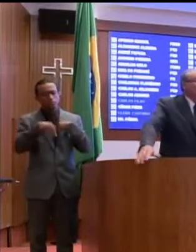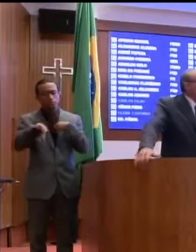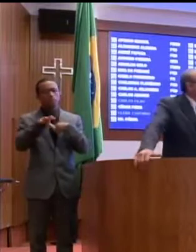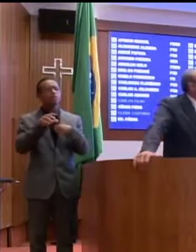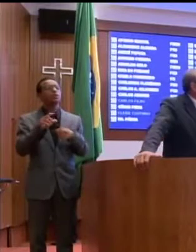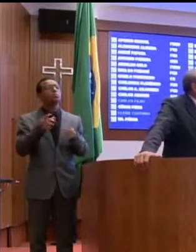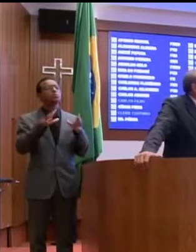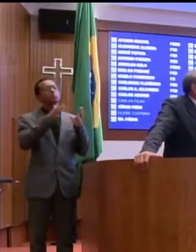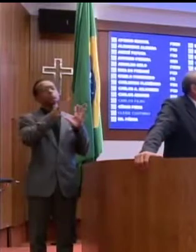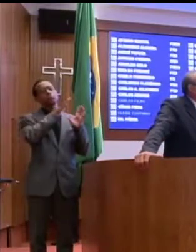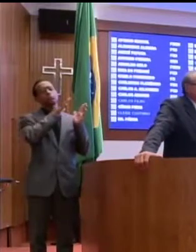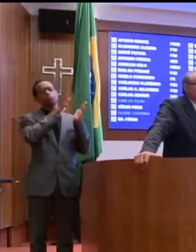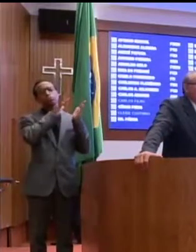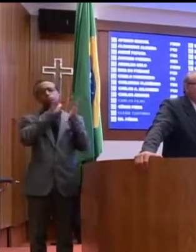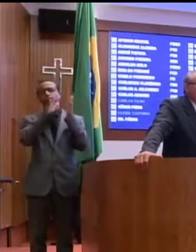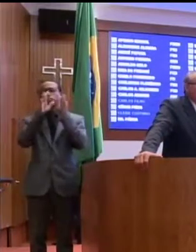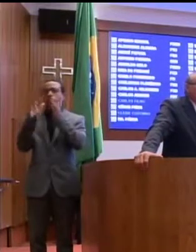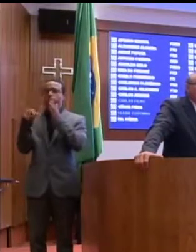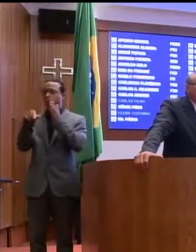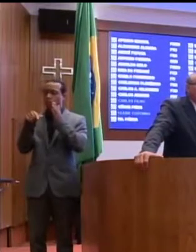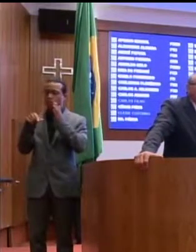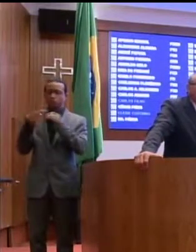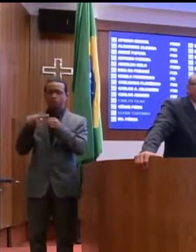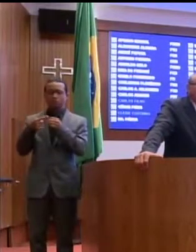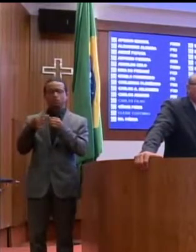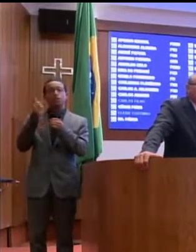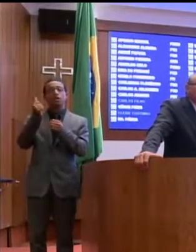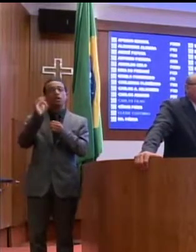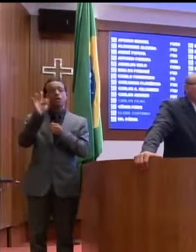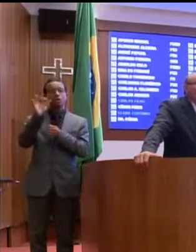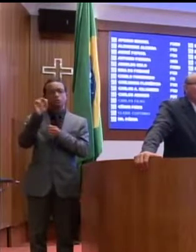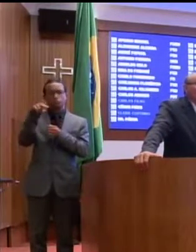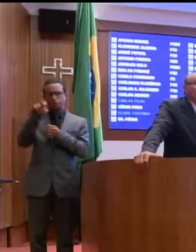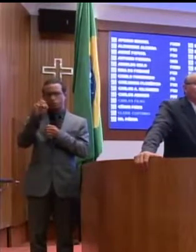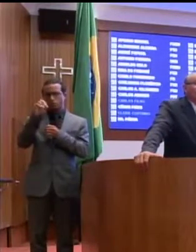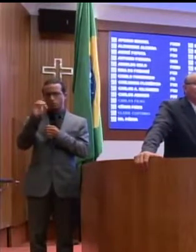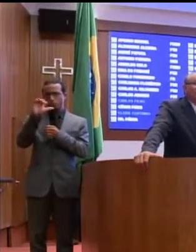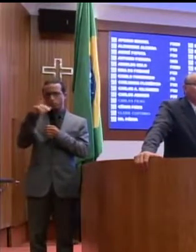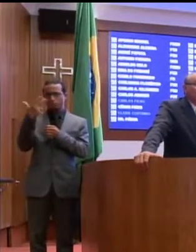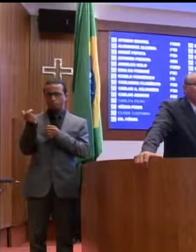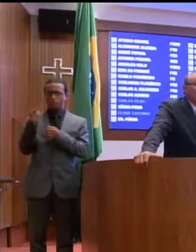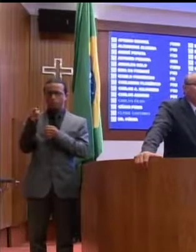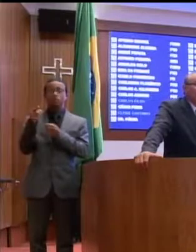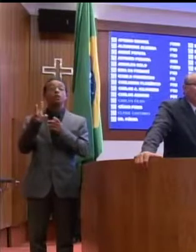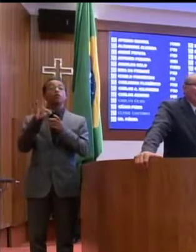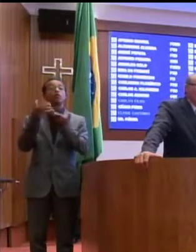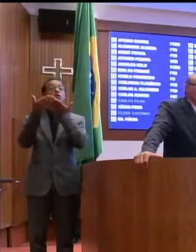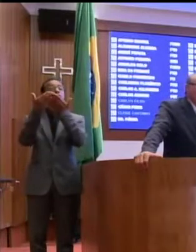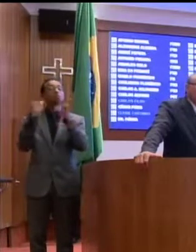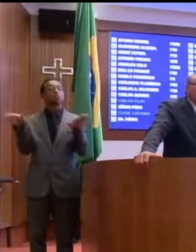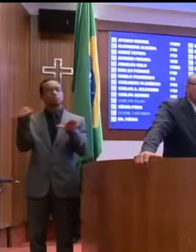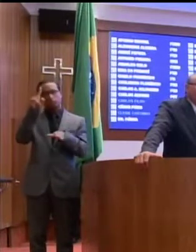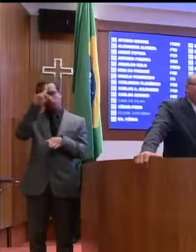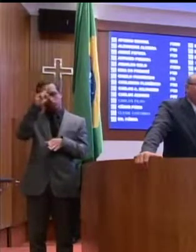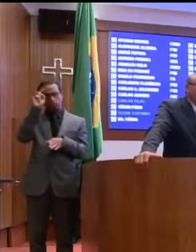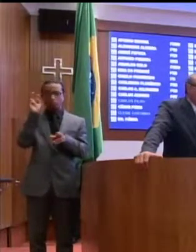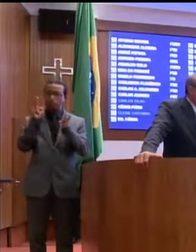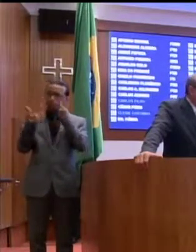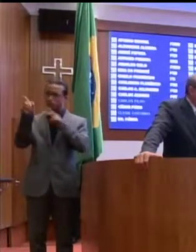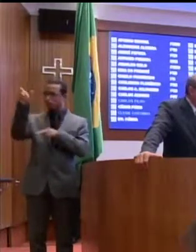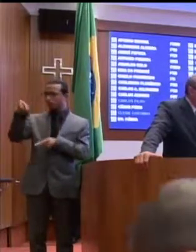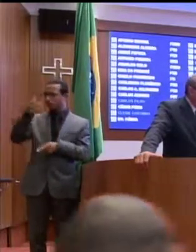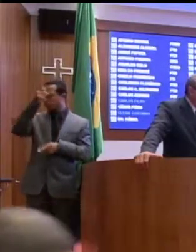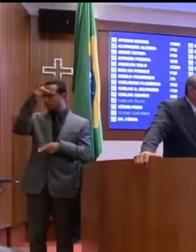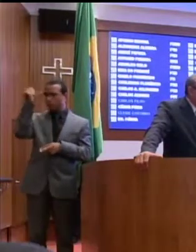deslocamos até Afonso Cunha. Inauguramos um hospital. A alegria do prefeito